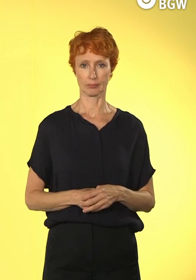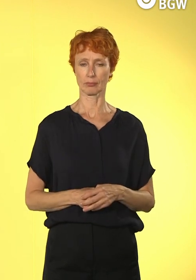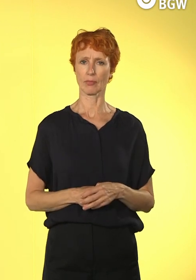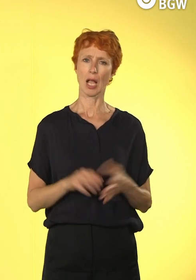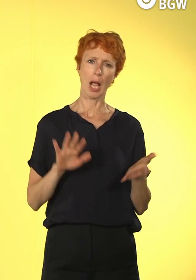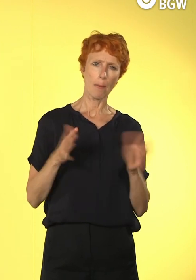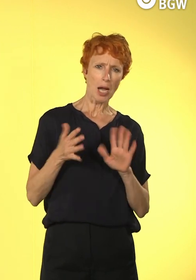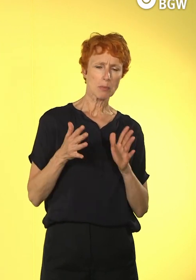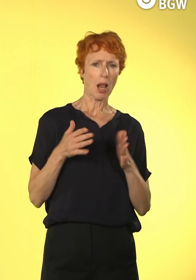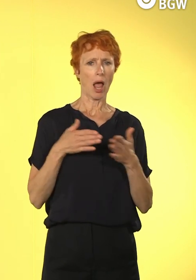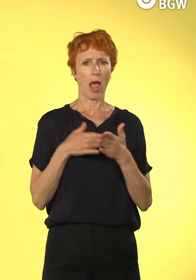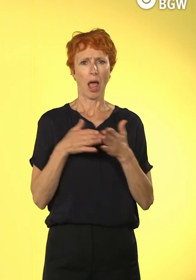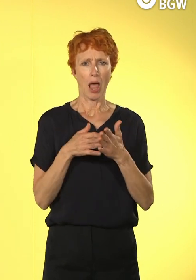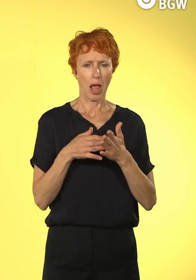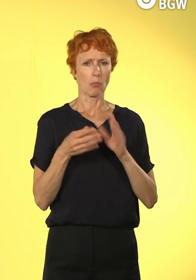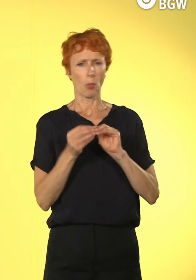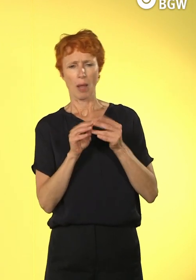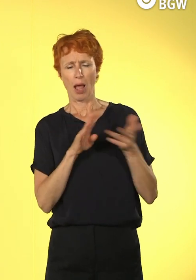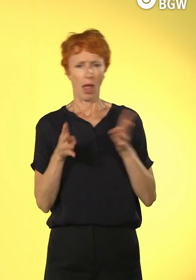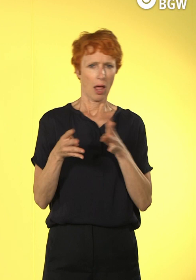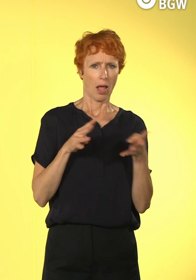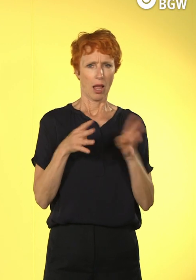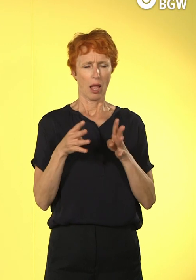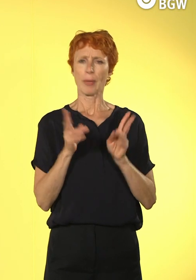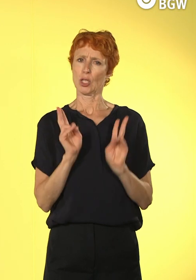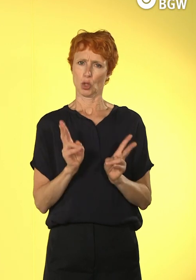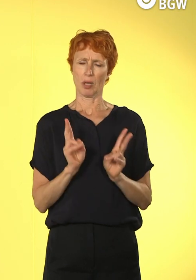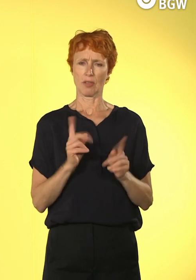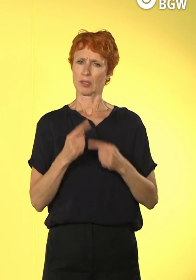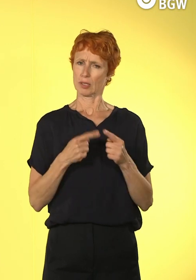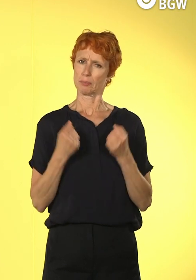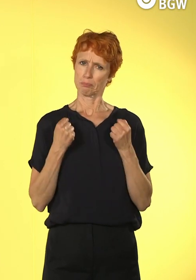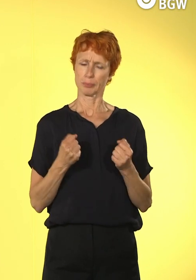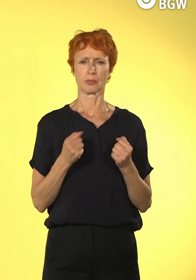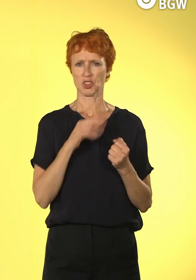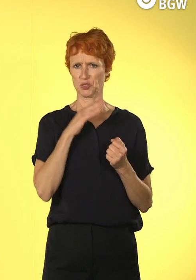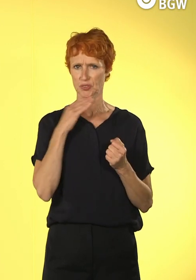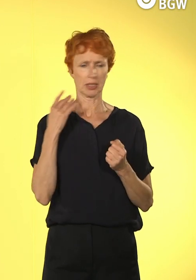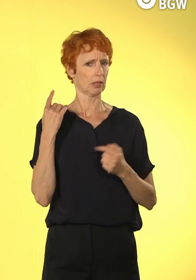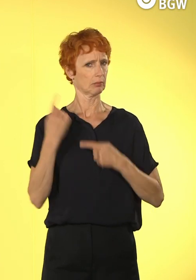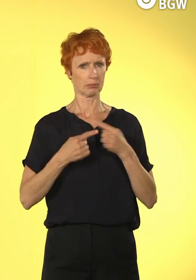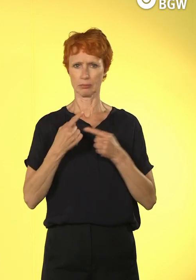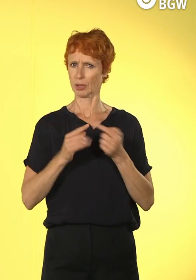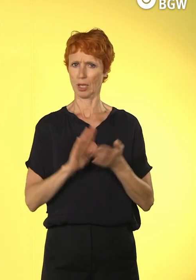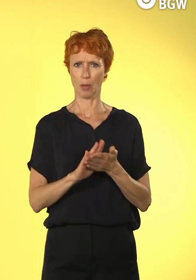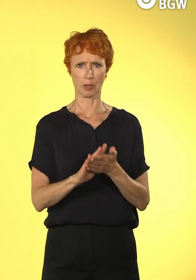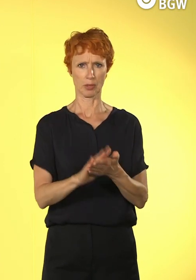immer wieder, man stolpert auch immer wieder mal, aber im Grunde ist es jetzt gesetzt und zwar quer durch